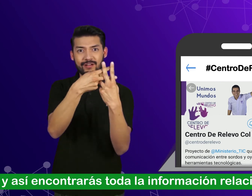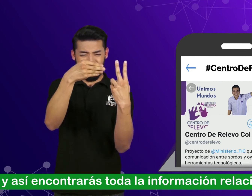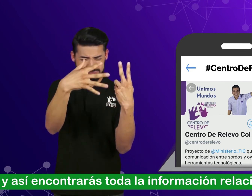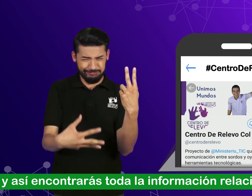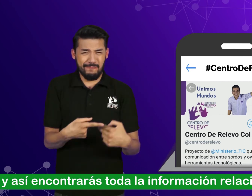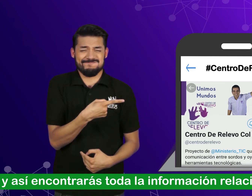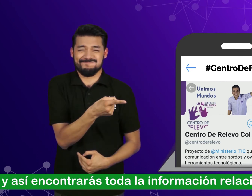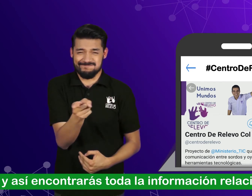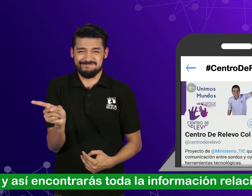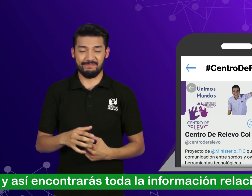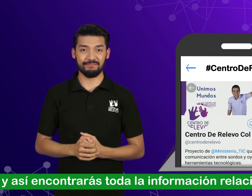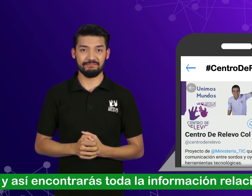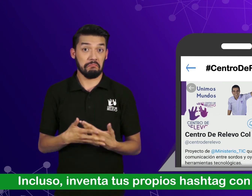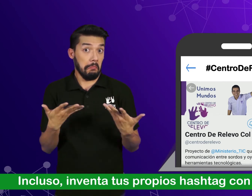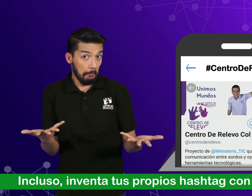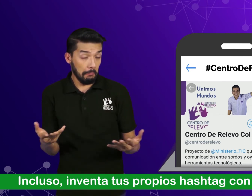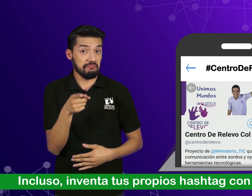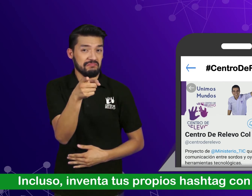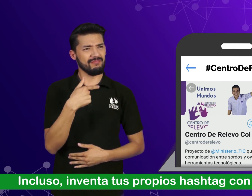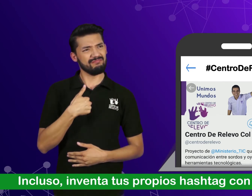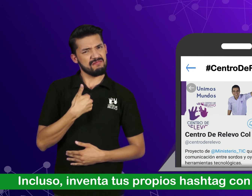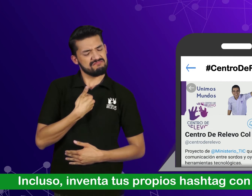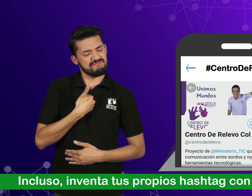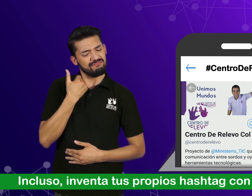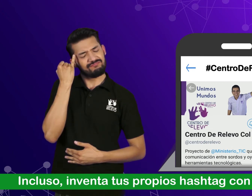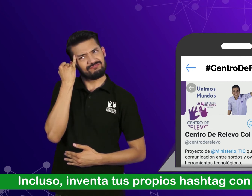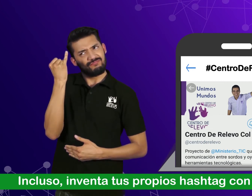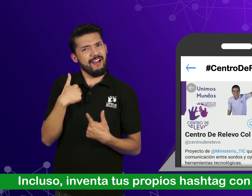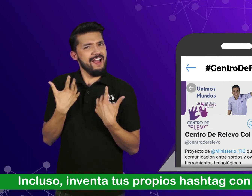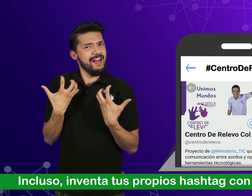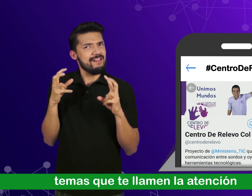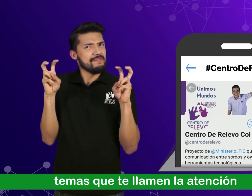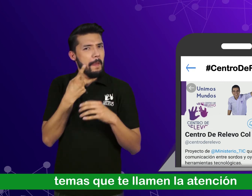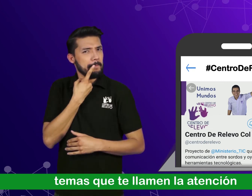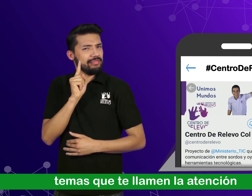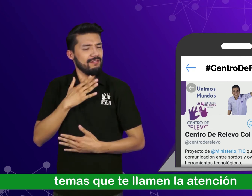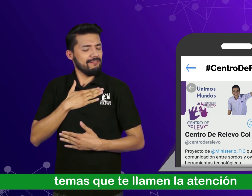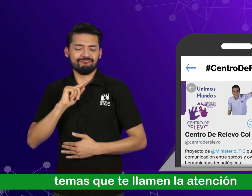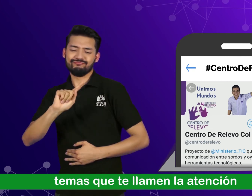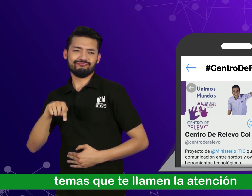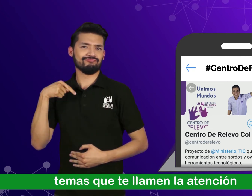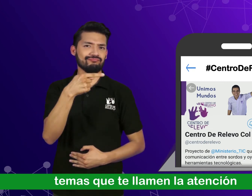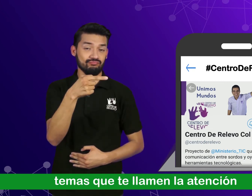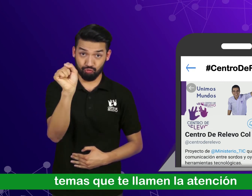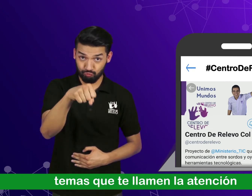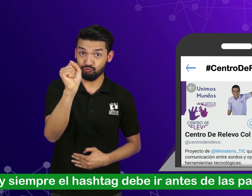toda la información relacionada. Incluso, inventa tus propios hashtags con los temas que te llamen la atención.